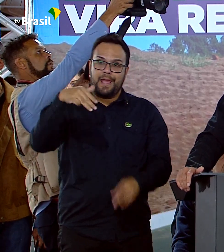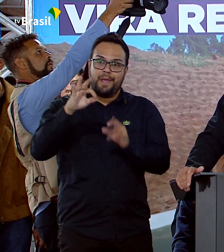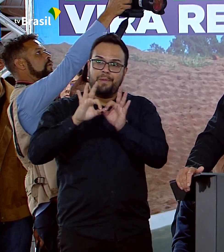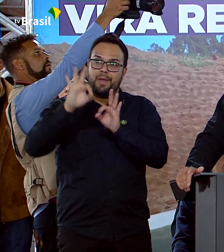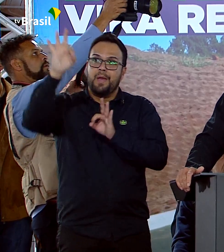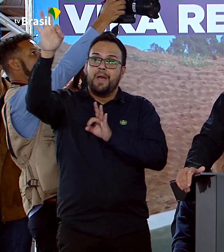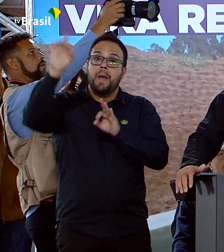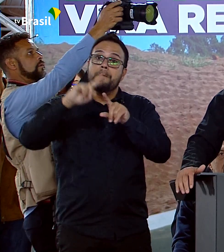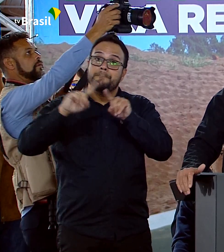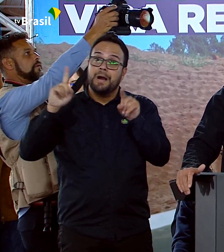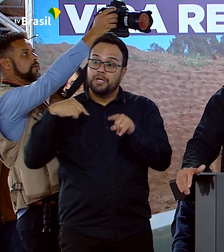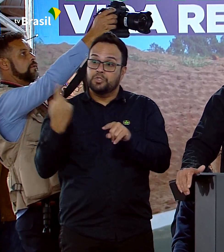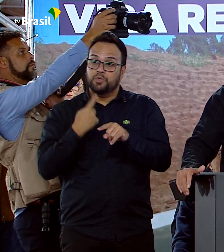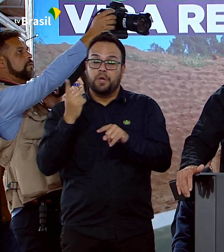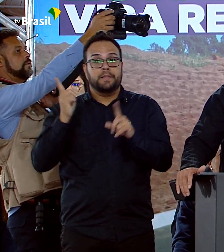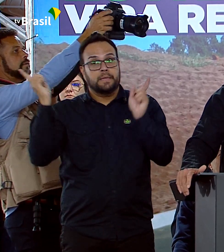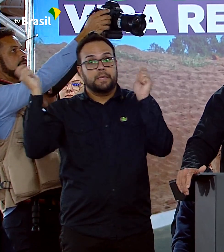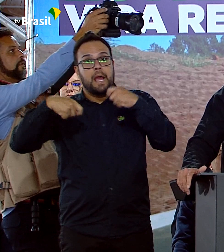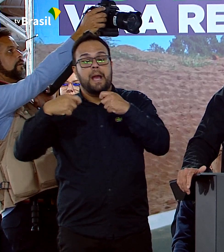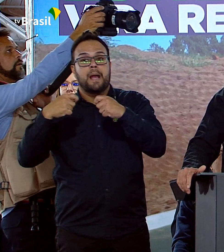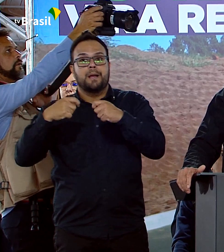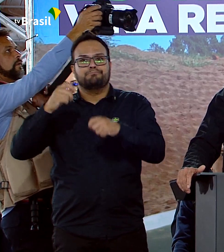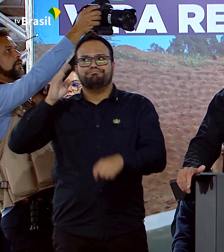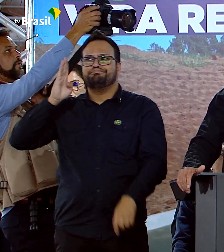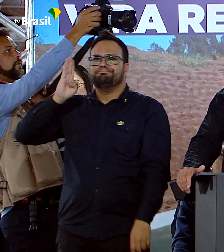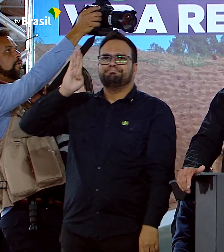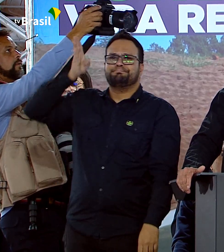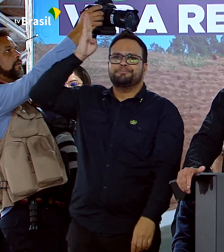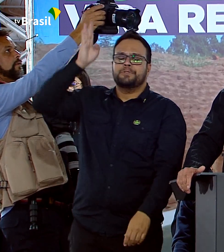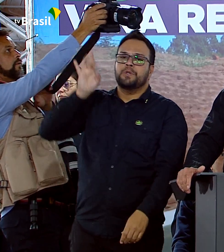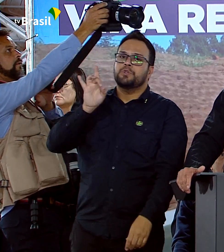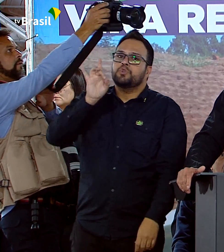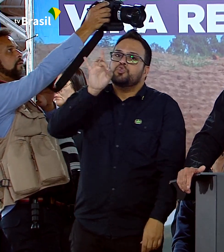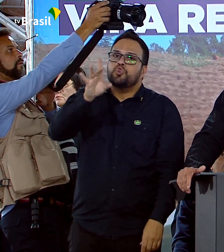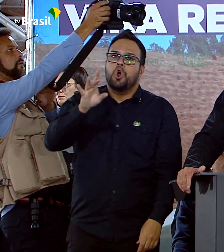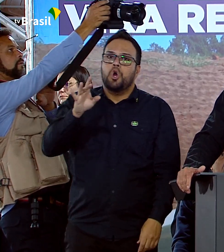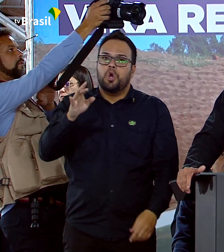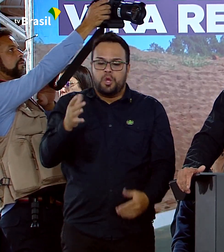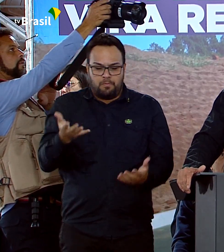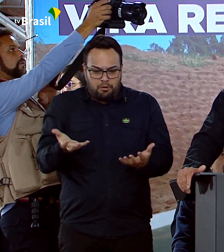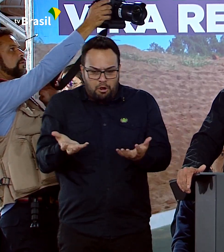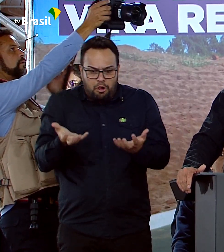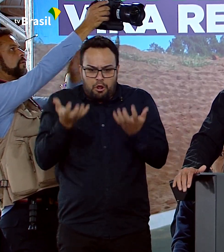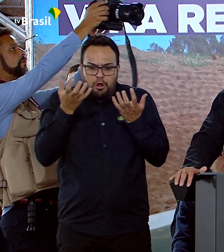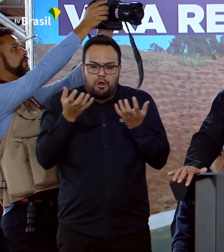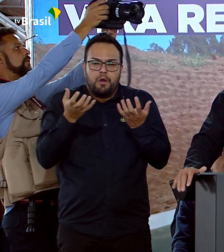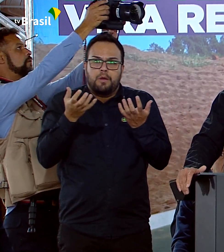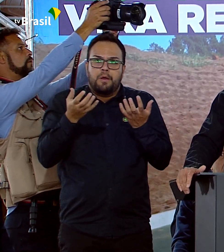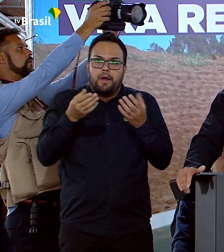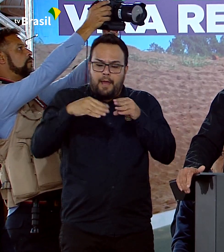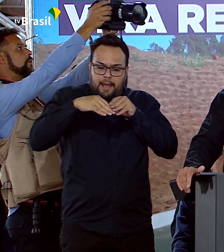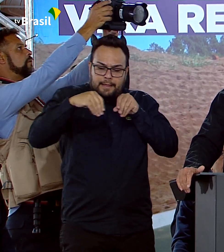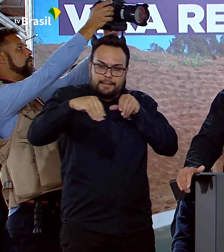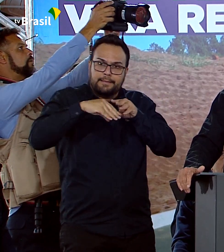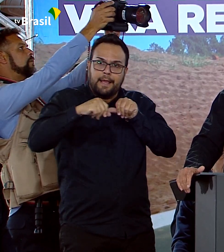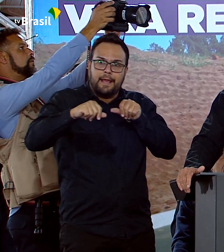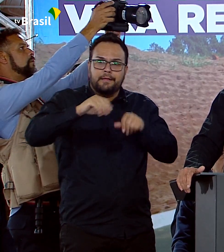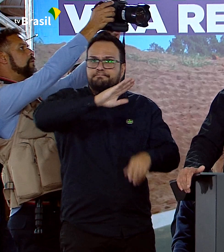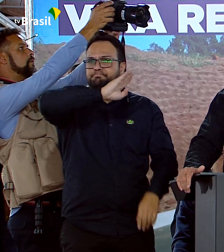aqui temos muito mais condições do que ele, não só em riqueza, bem como em terra agricultável.